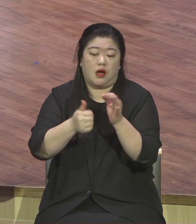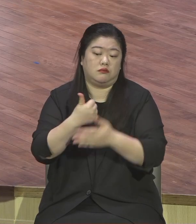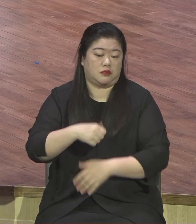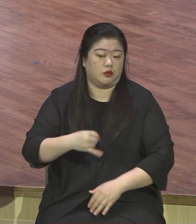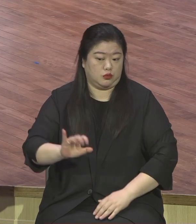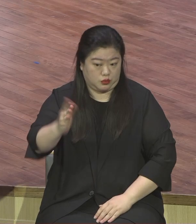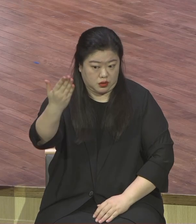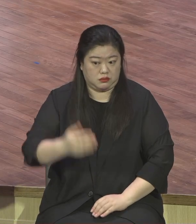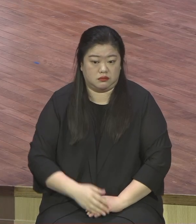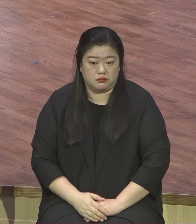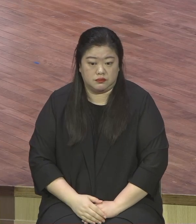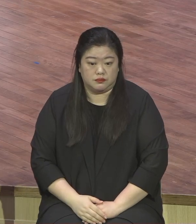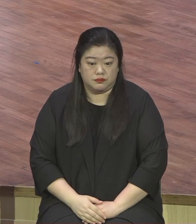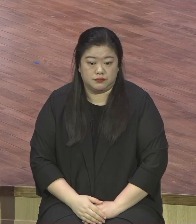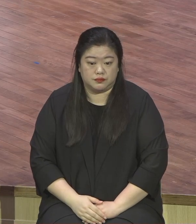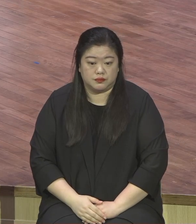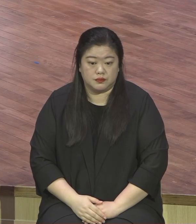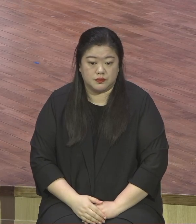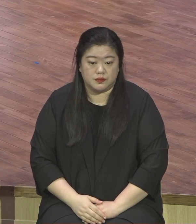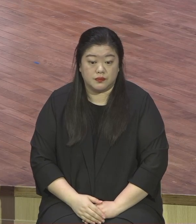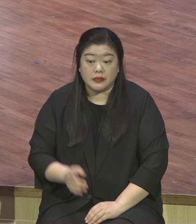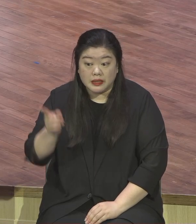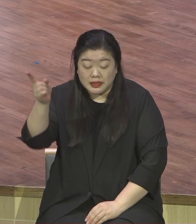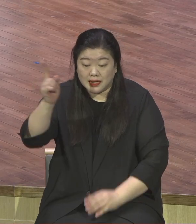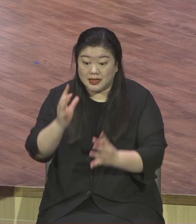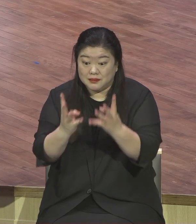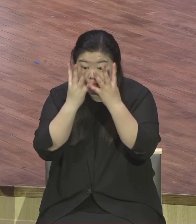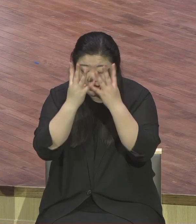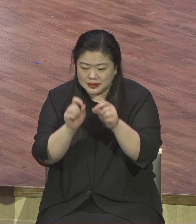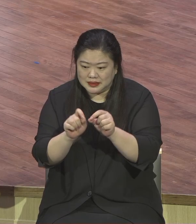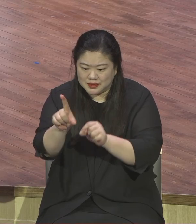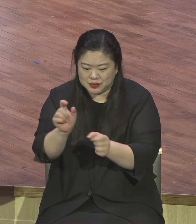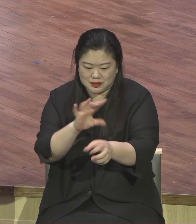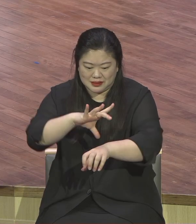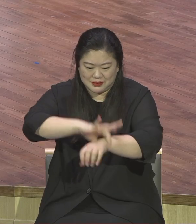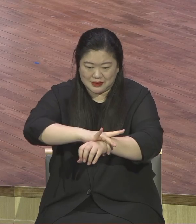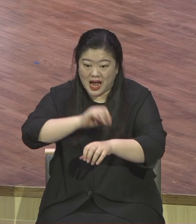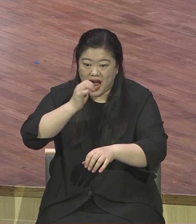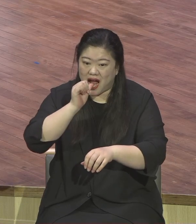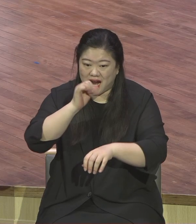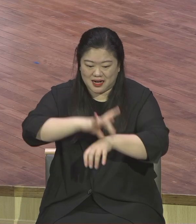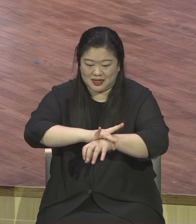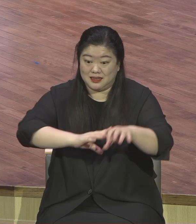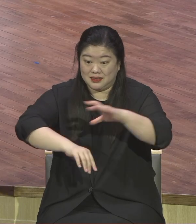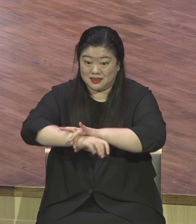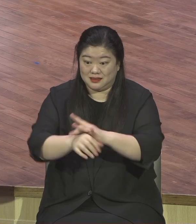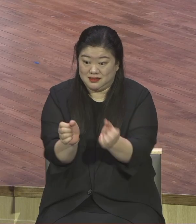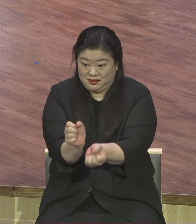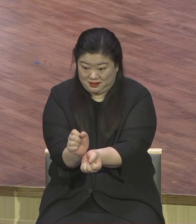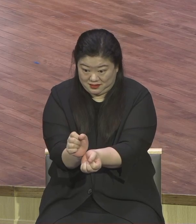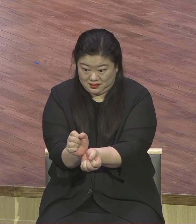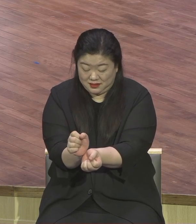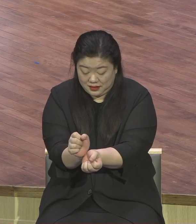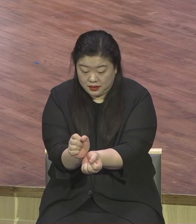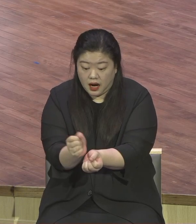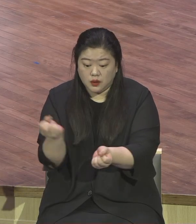사형수이기 때문에 쇼고랑을 차고 다녀 차고 다니면서 만나나 사형마다 예수 믿으라고 예수 믿게 그렇게 만들어놨더니